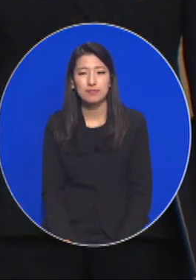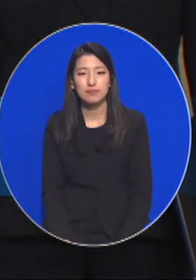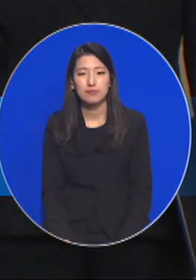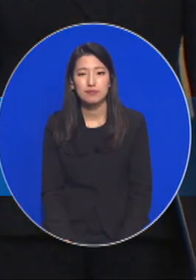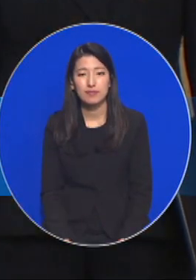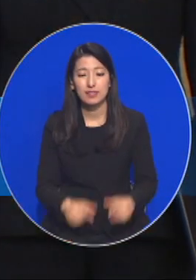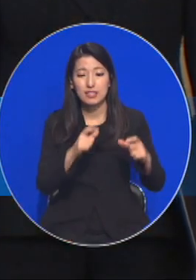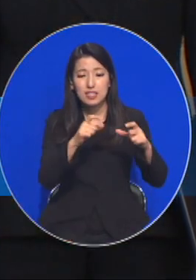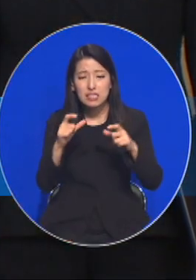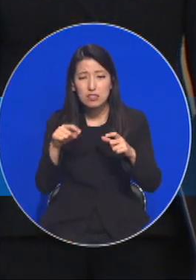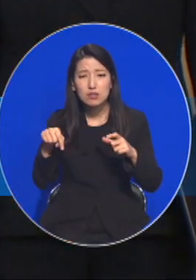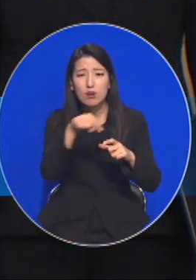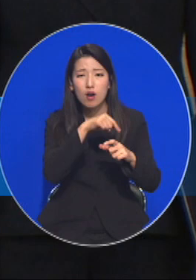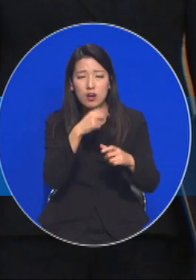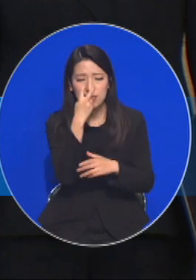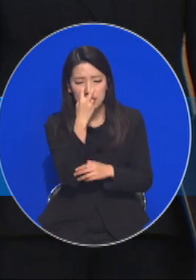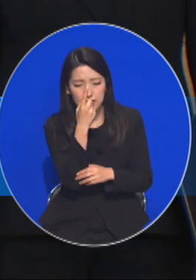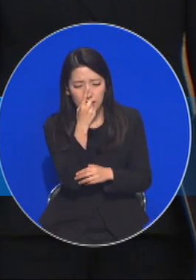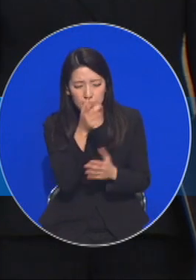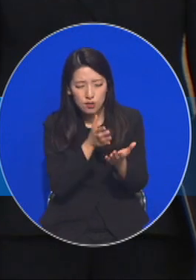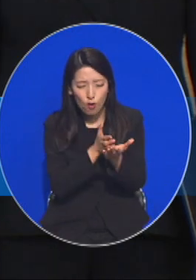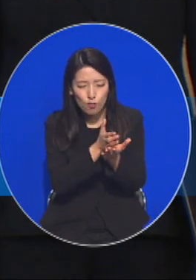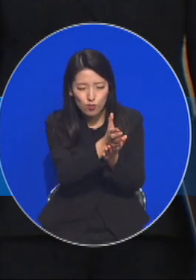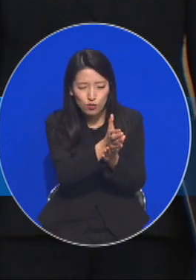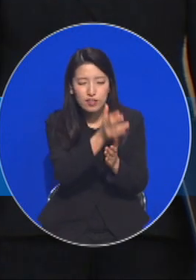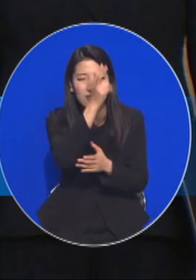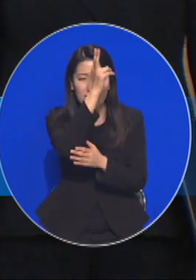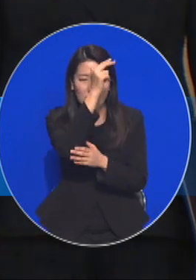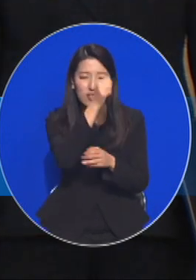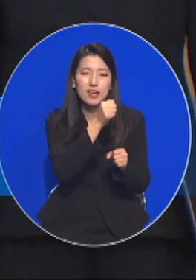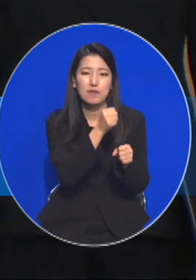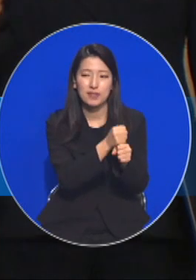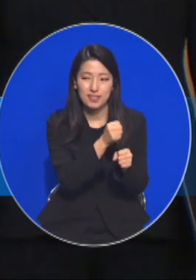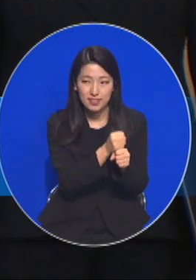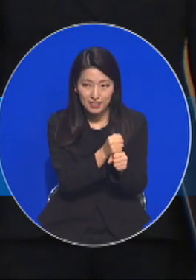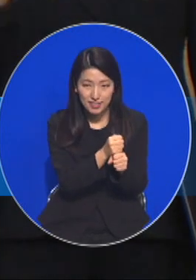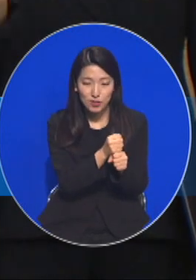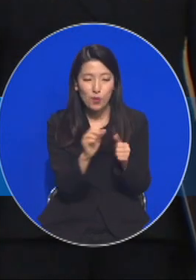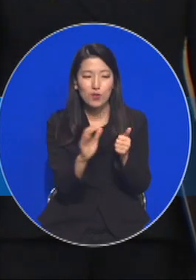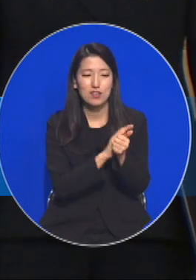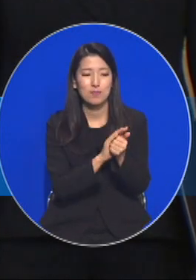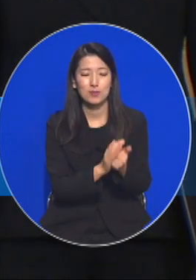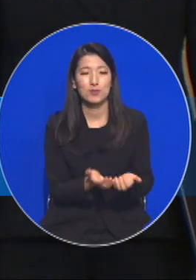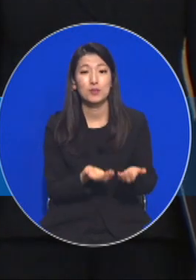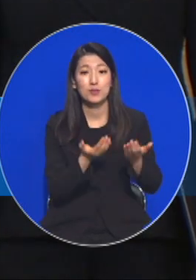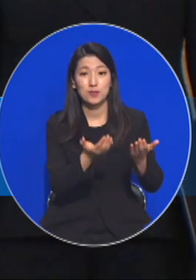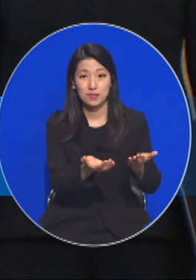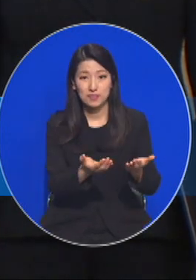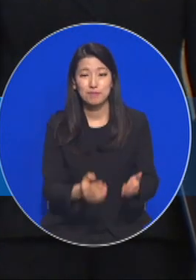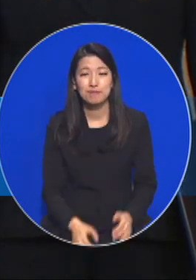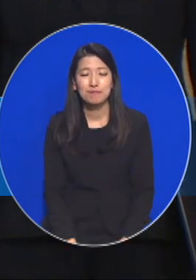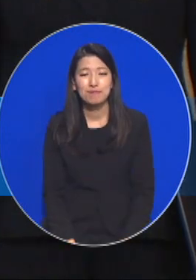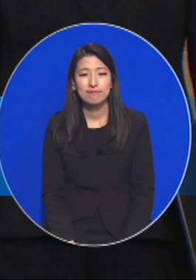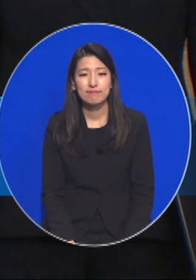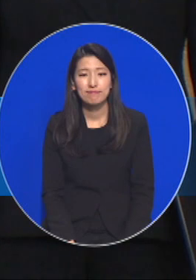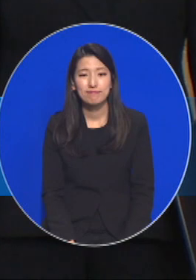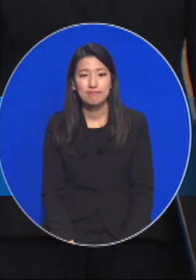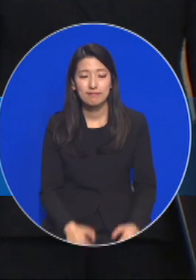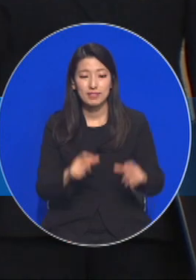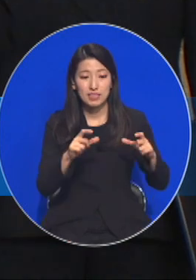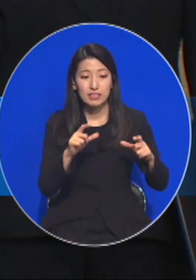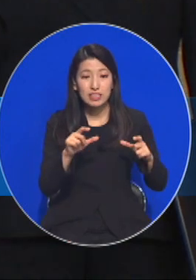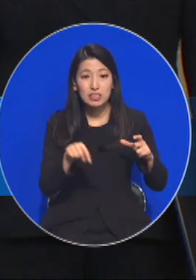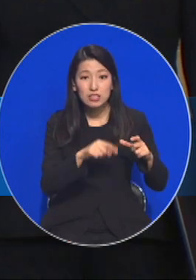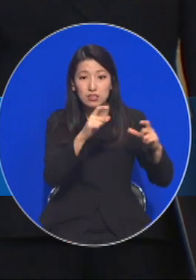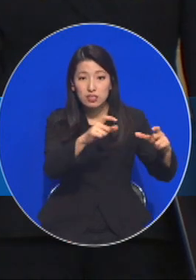지역 주민의 치안 수요에 적합한 다양한 치안 서비스를 제공하게 됨으로써 지역별